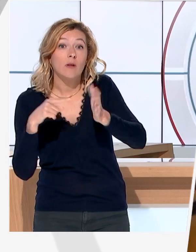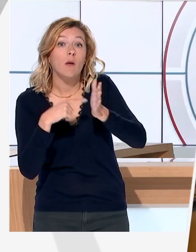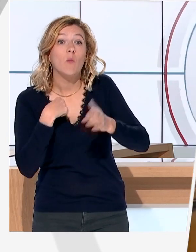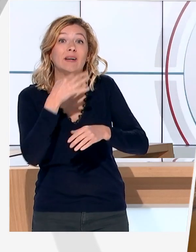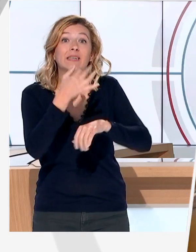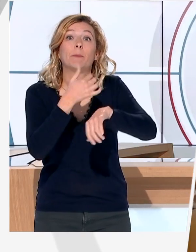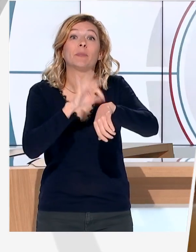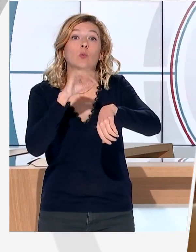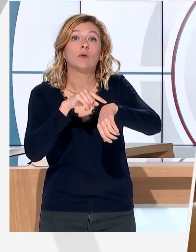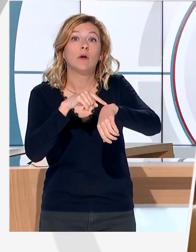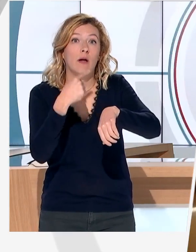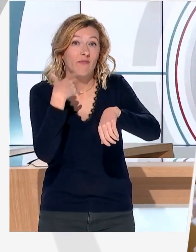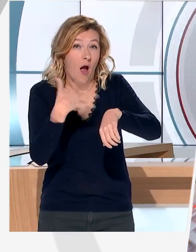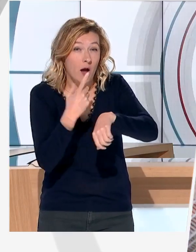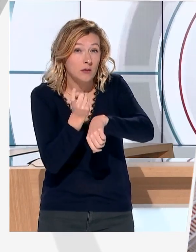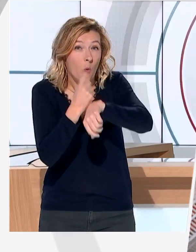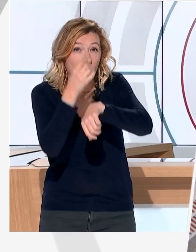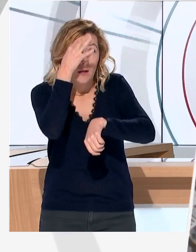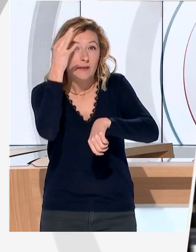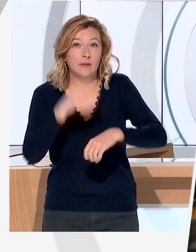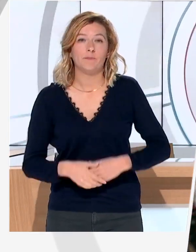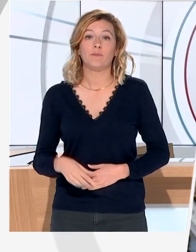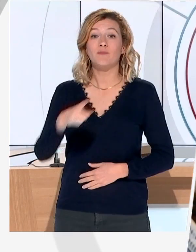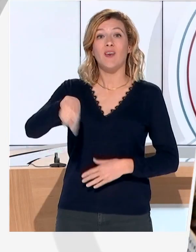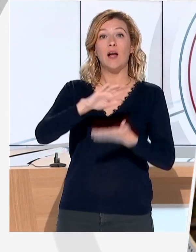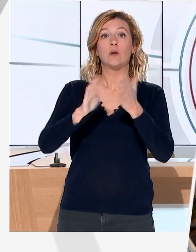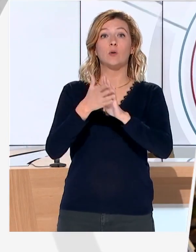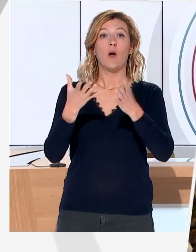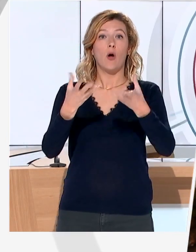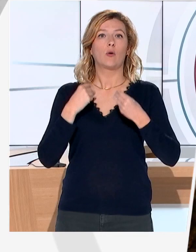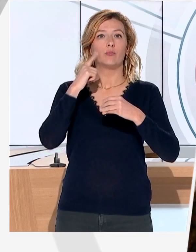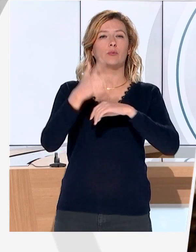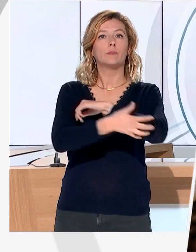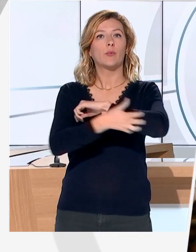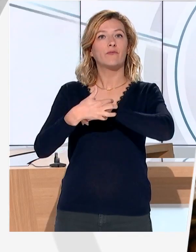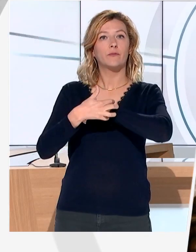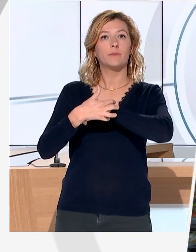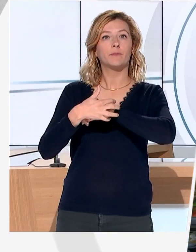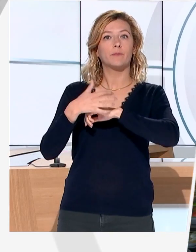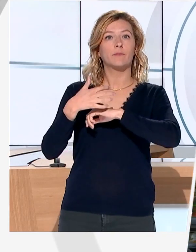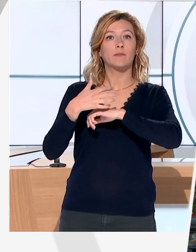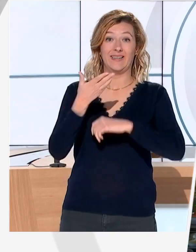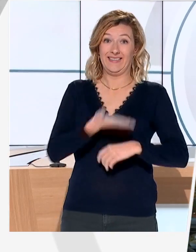Cette association vient en aide aux plus démunis. Donc ici, vous êtes dans notre épicerie sociale. Bon appétit. Merci.